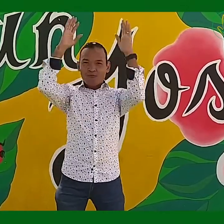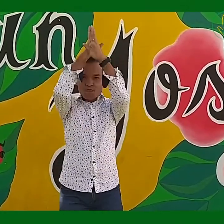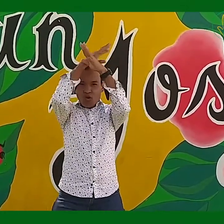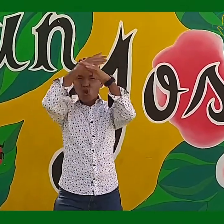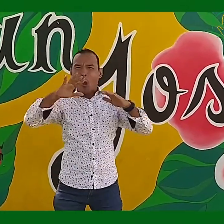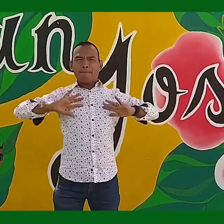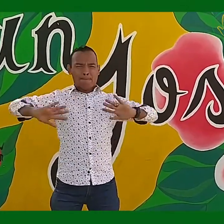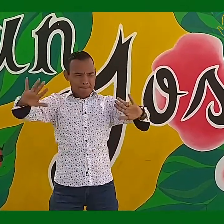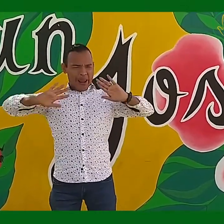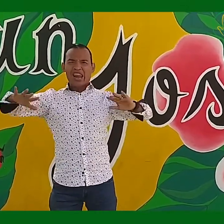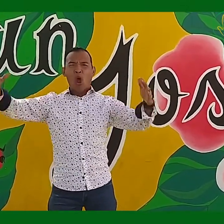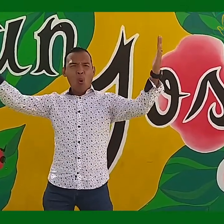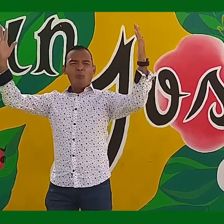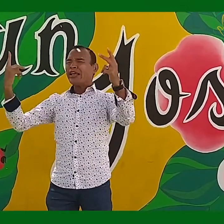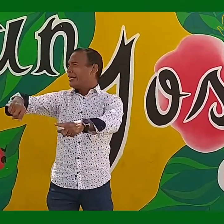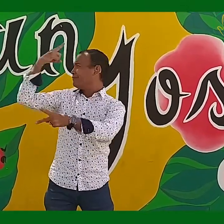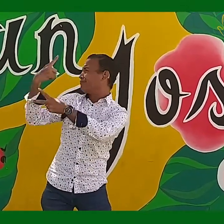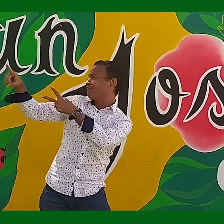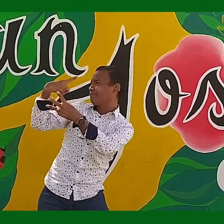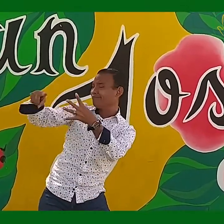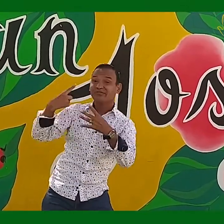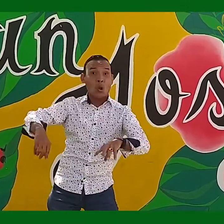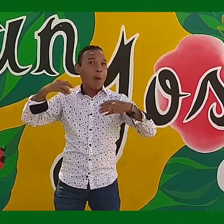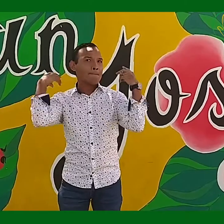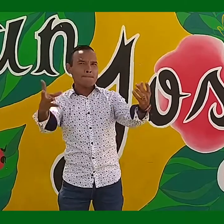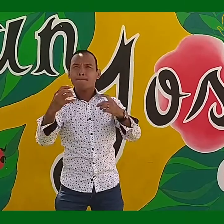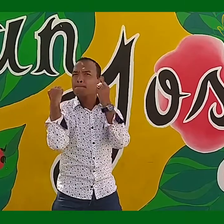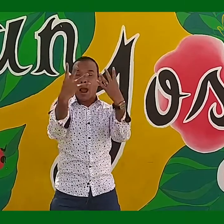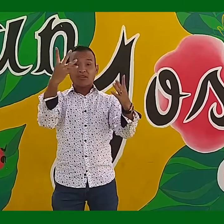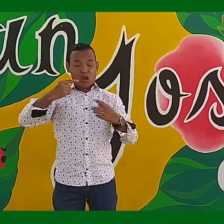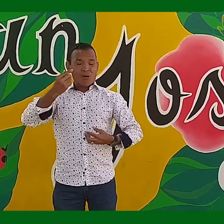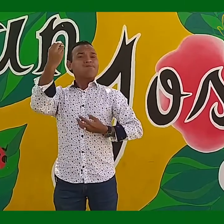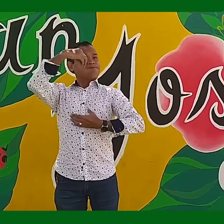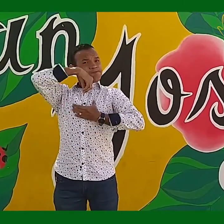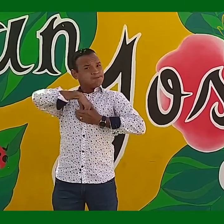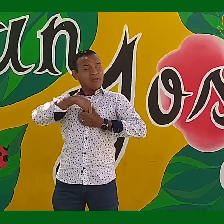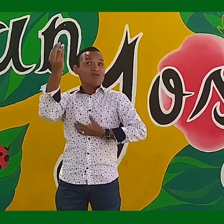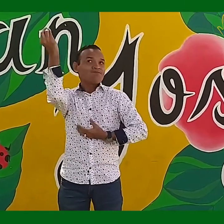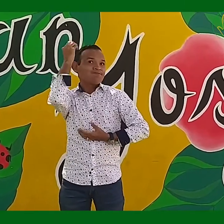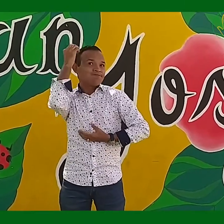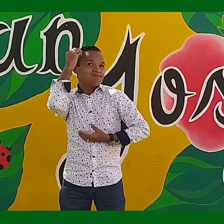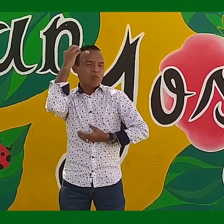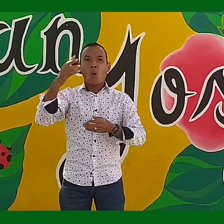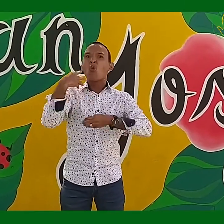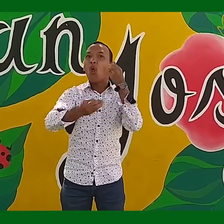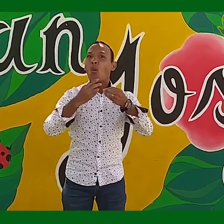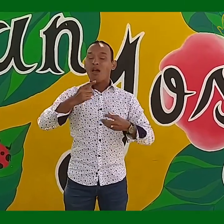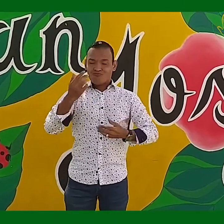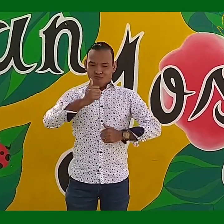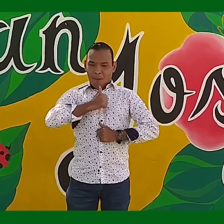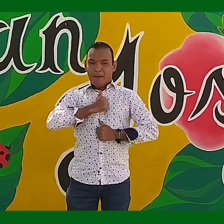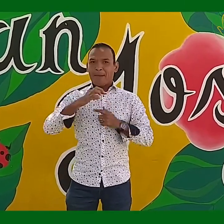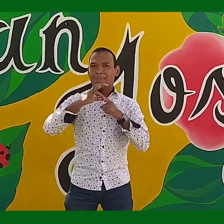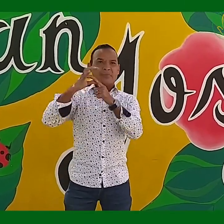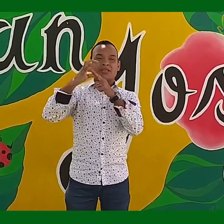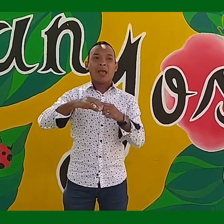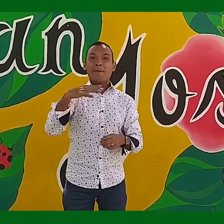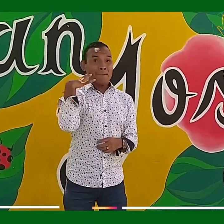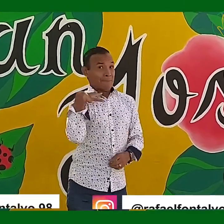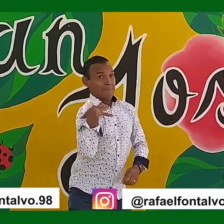contratarme y verás una muestra artística de diferentes bailes y estilos dancísticos que te pueden llevar y